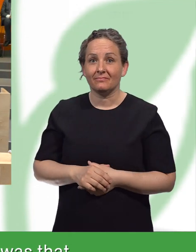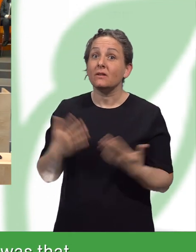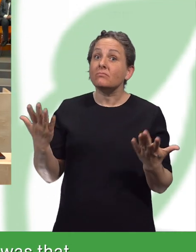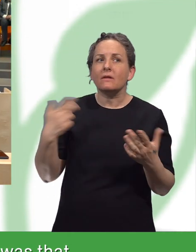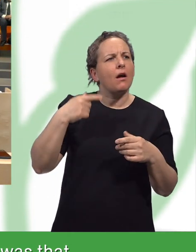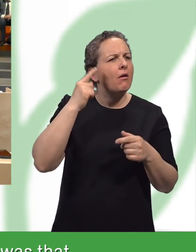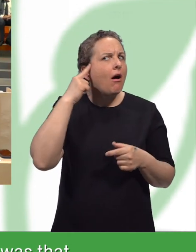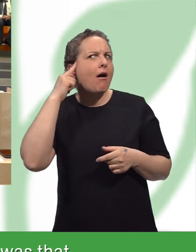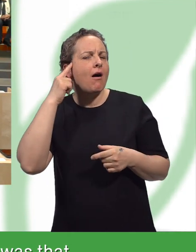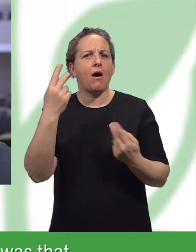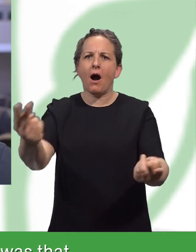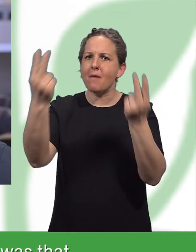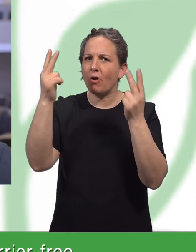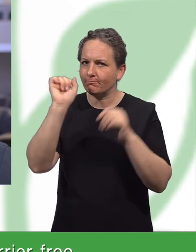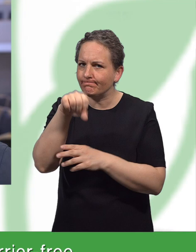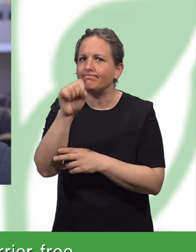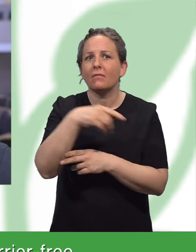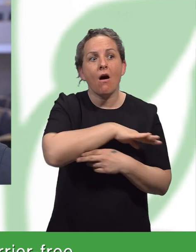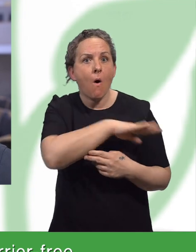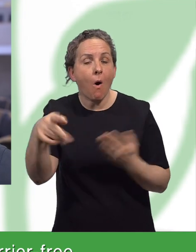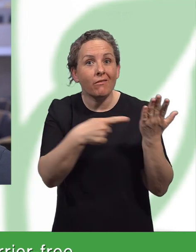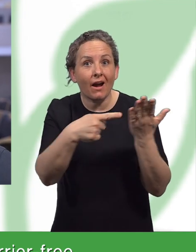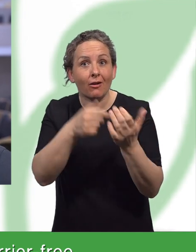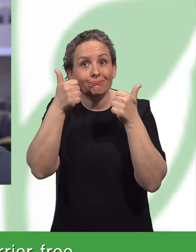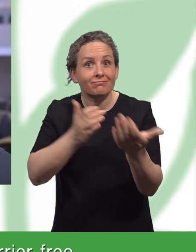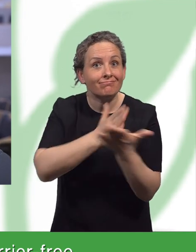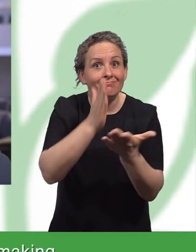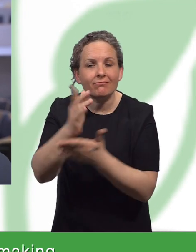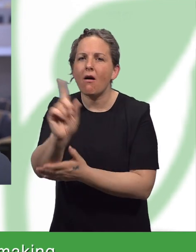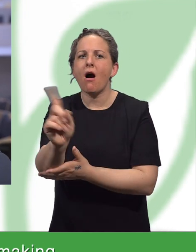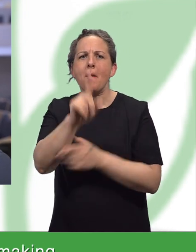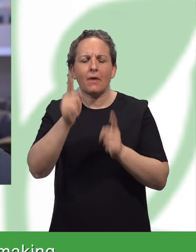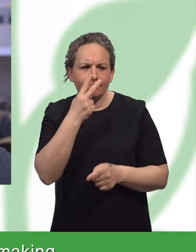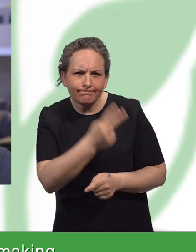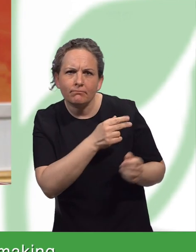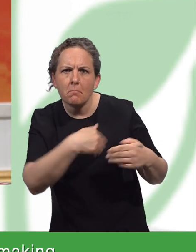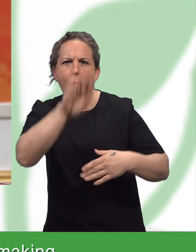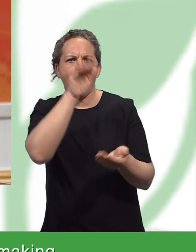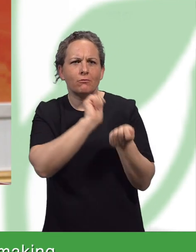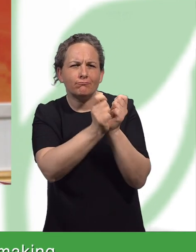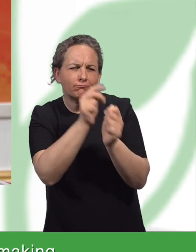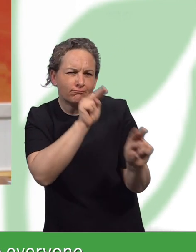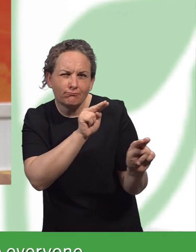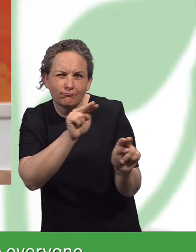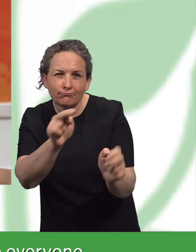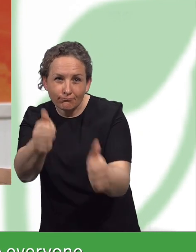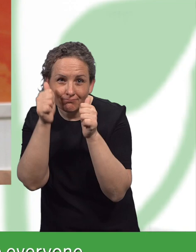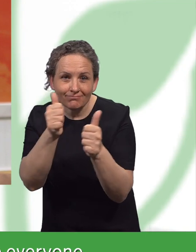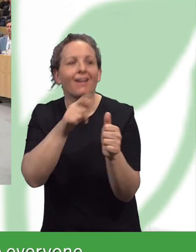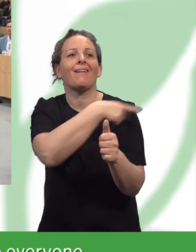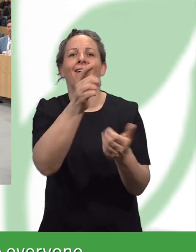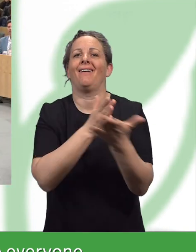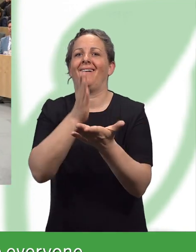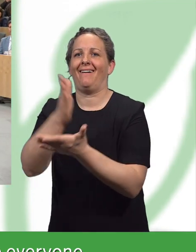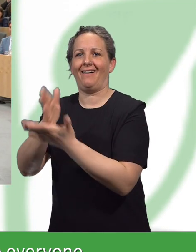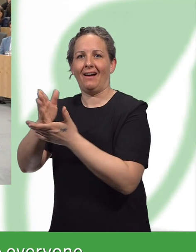Einer der wichtigsten Sätze war, dass nicht jede Technologie automatisch barrierefrei ist. Das heißt, wir müssen gerade bei diesen Veränderungen darauf achten, das wirklich für